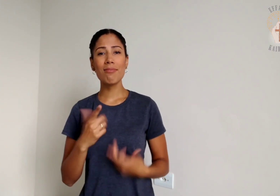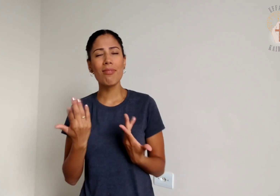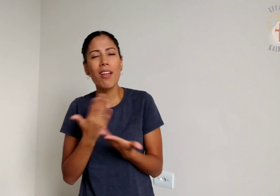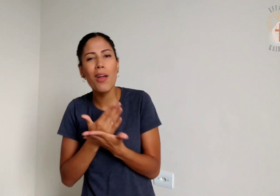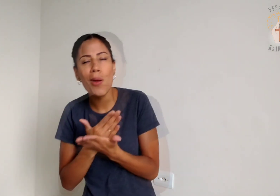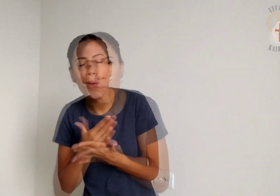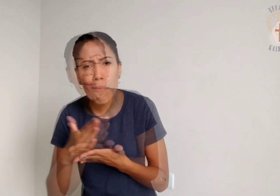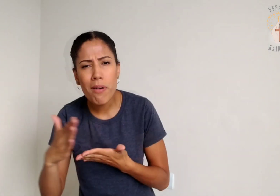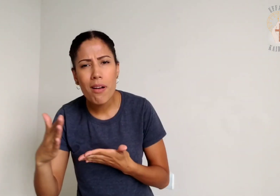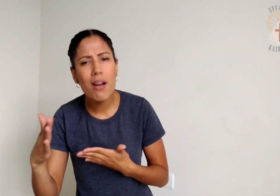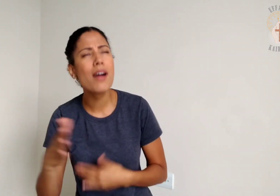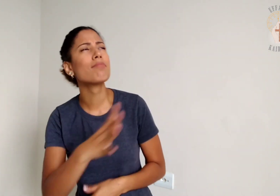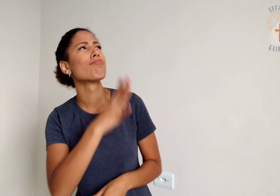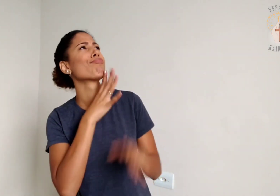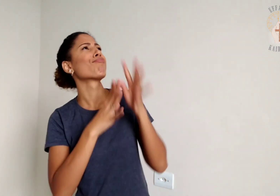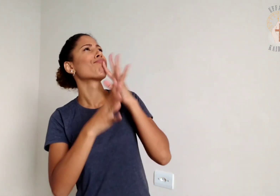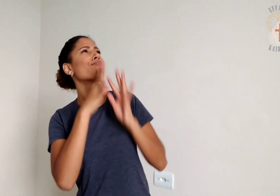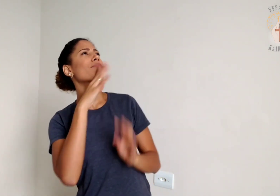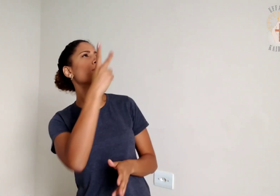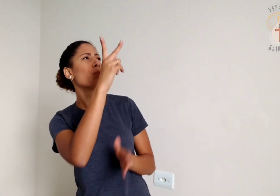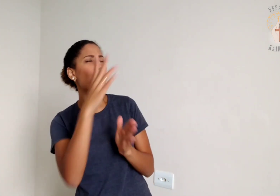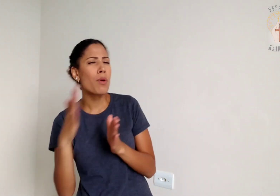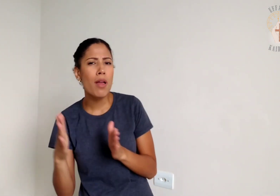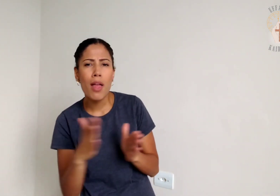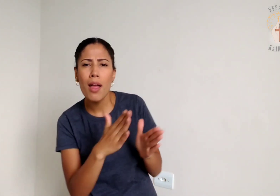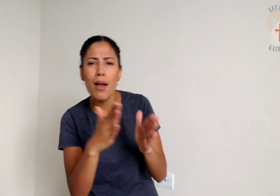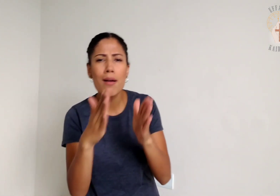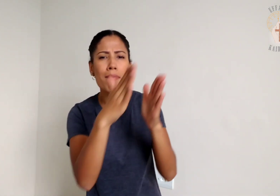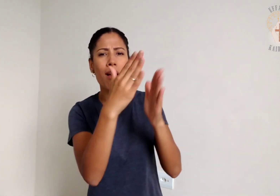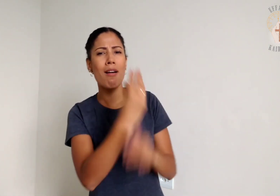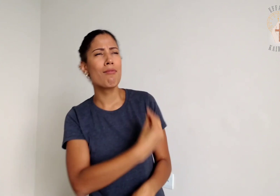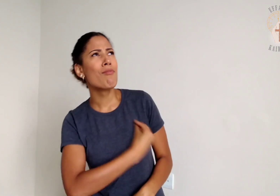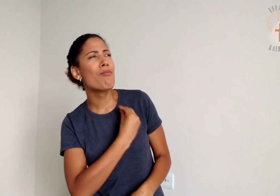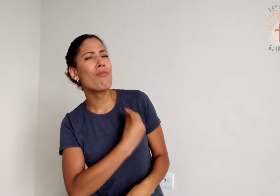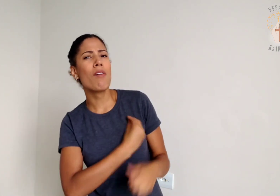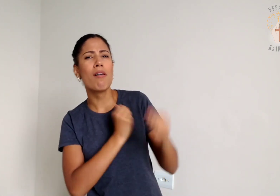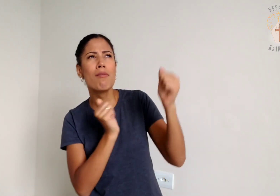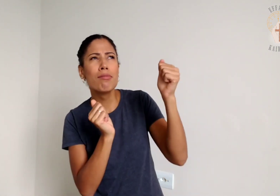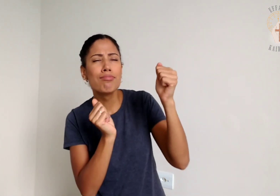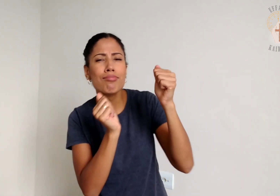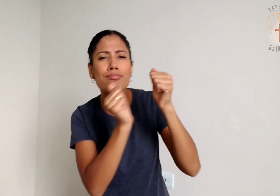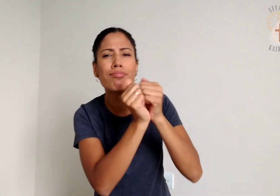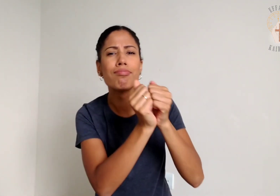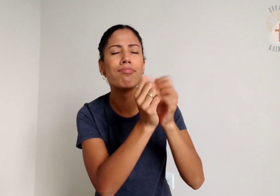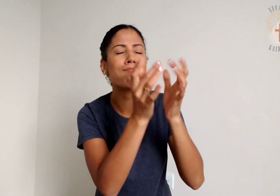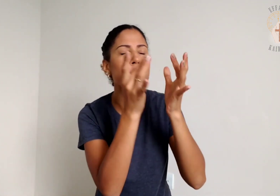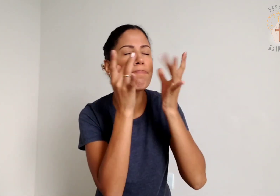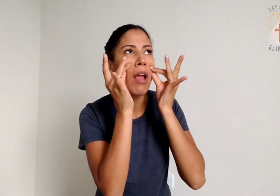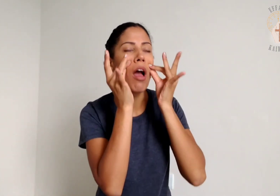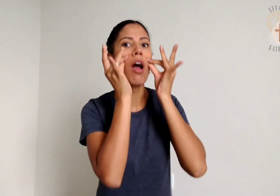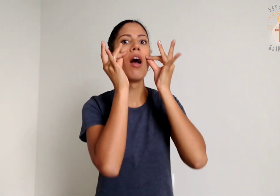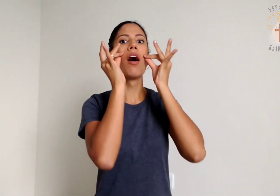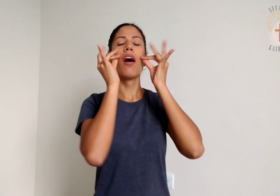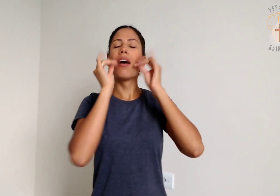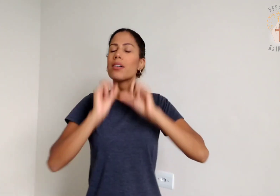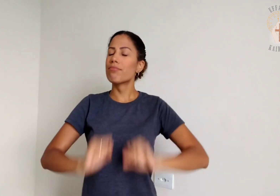Deixe-me a conhecer os caminhos da vida, e a tua